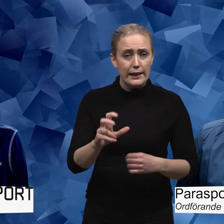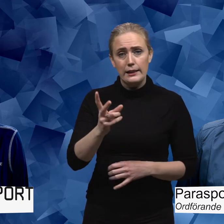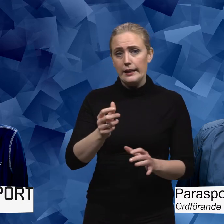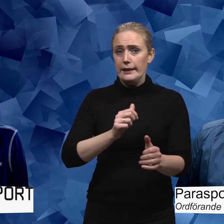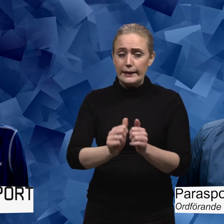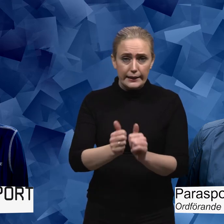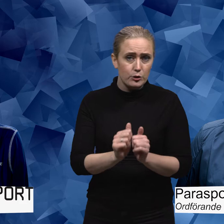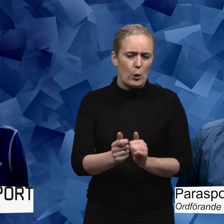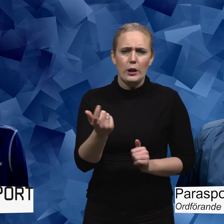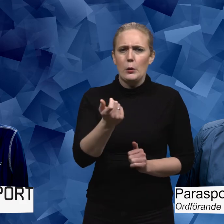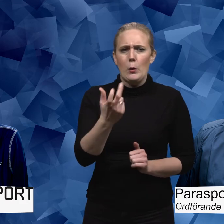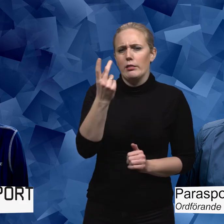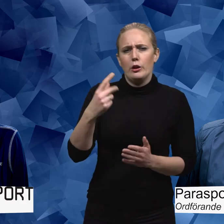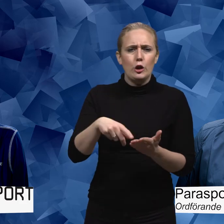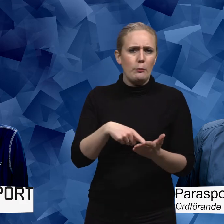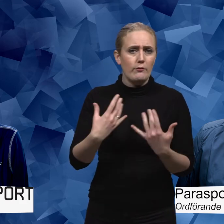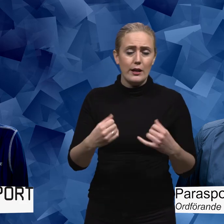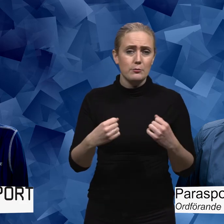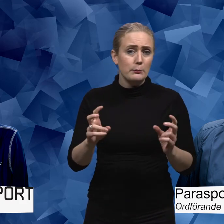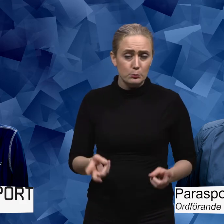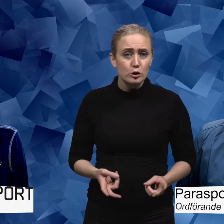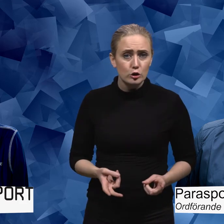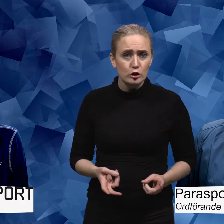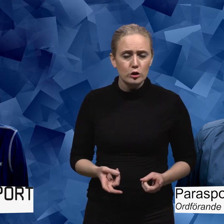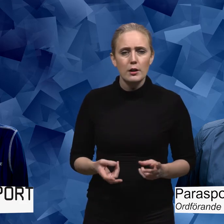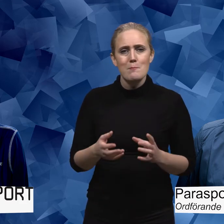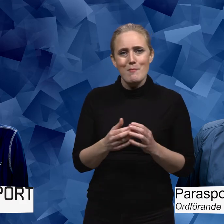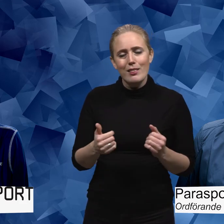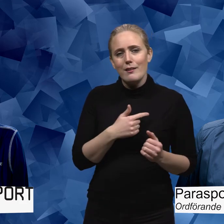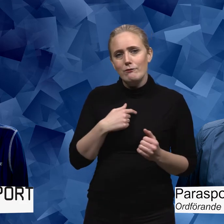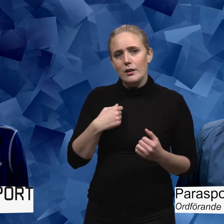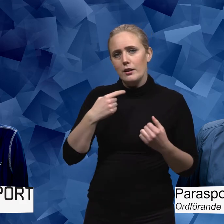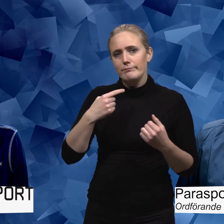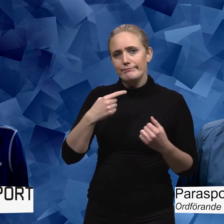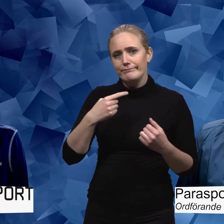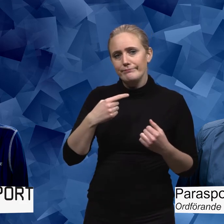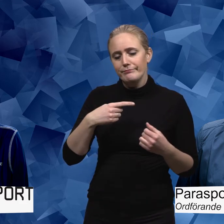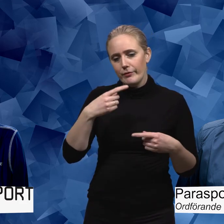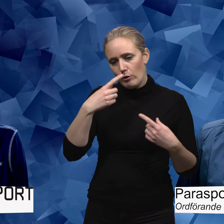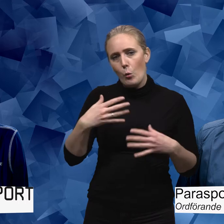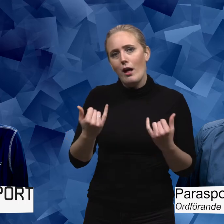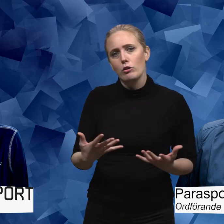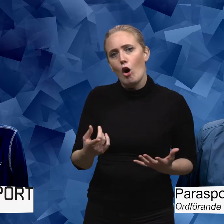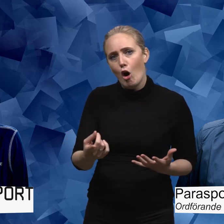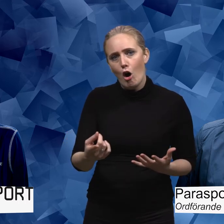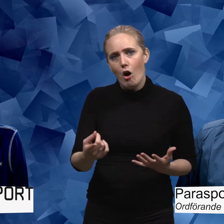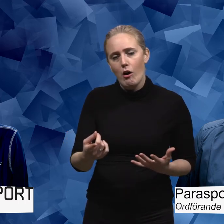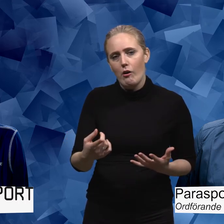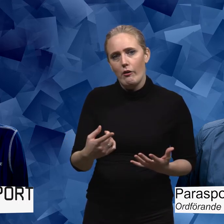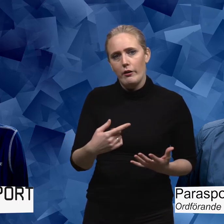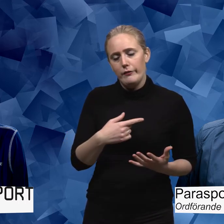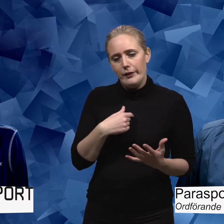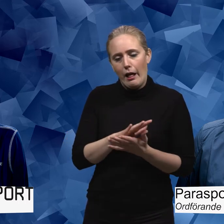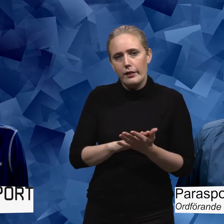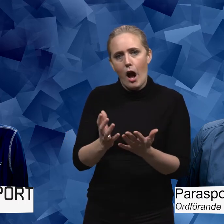fysisk aktivitet eller idrott eller någon annan typ av verksamhet också. Men det där tappar vi. Vi tappar